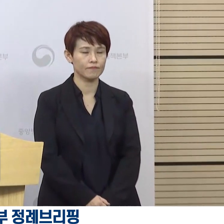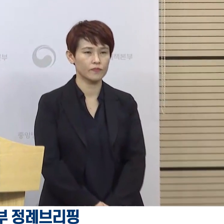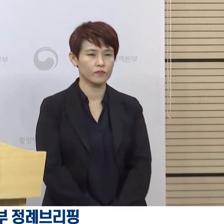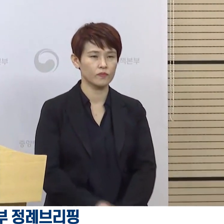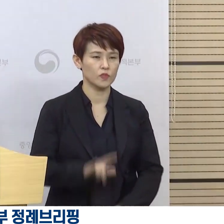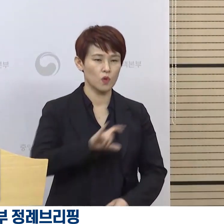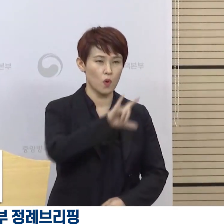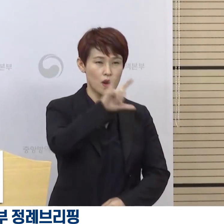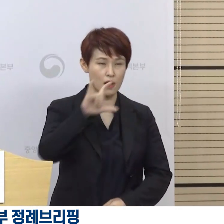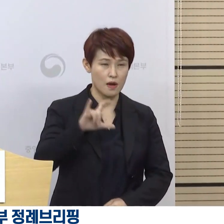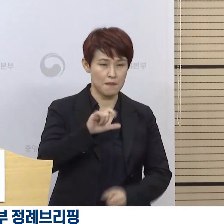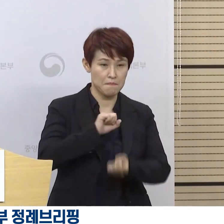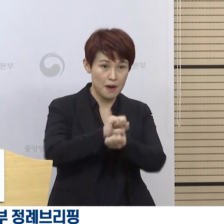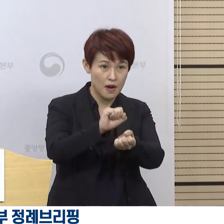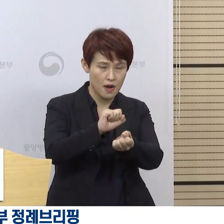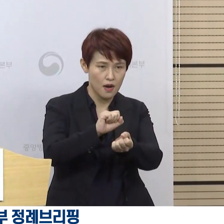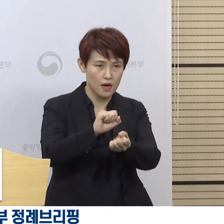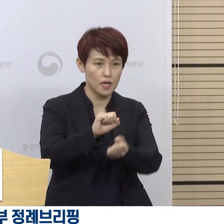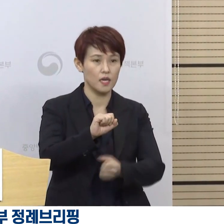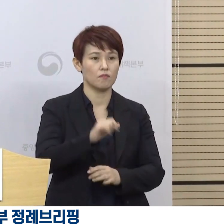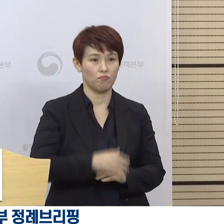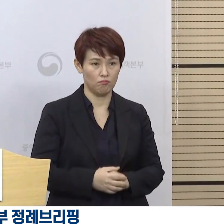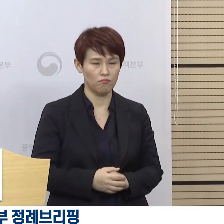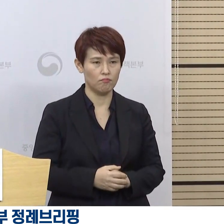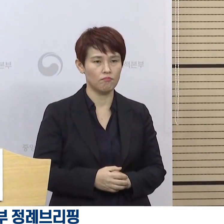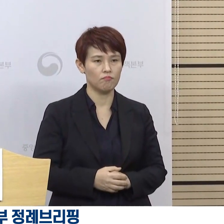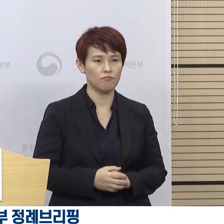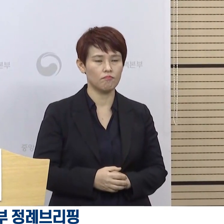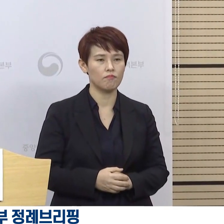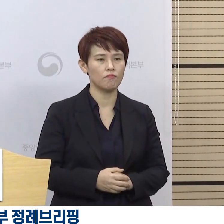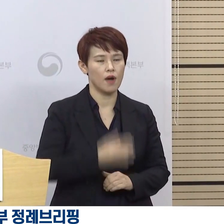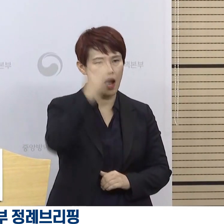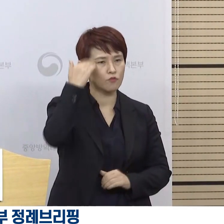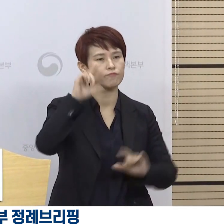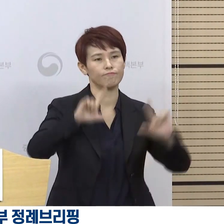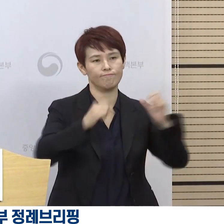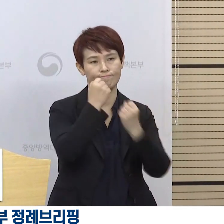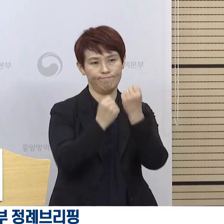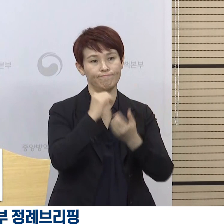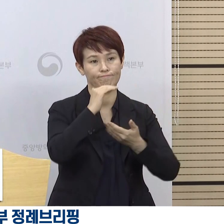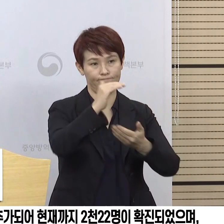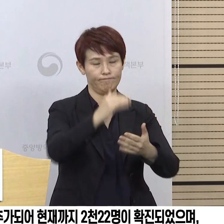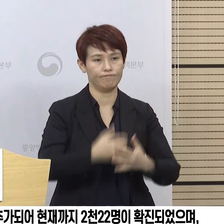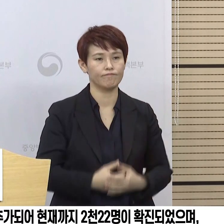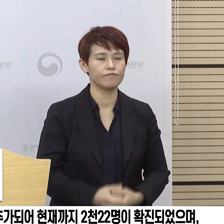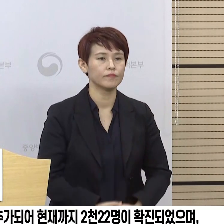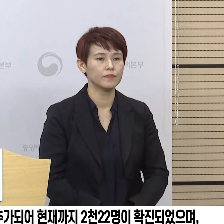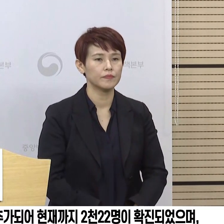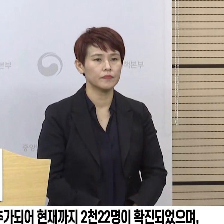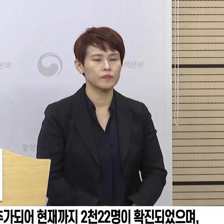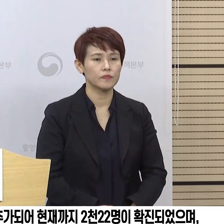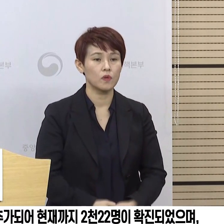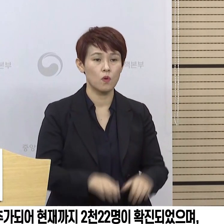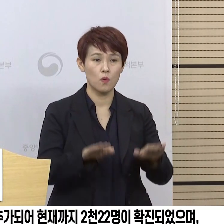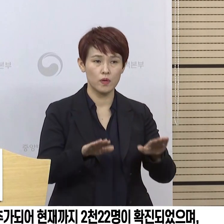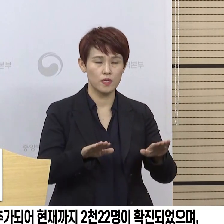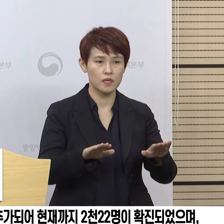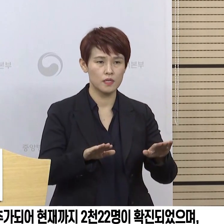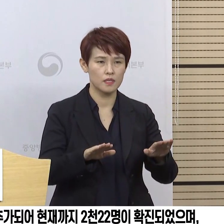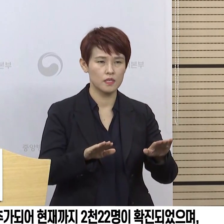코로나 바이러스 감염증 1구 국내 발생 현황을 말씀을 드리겠습니다. 오늘